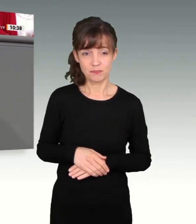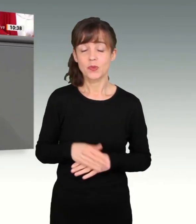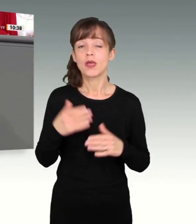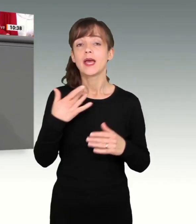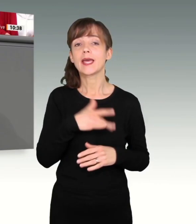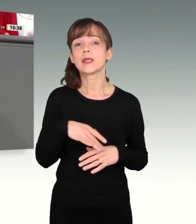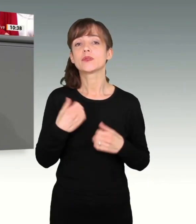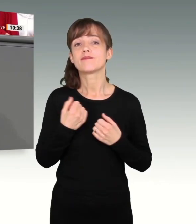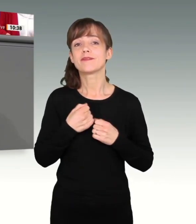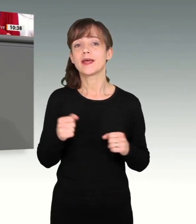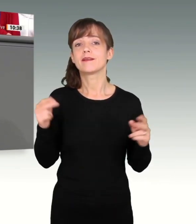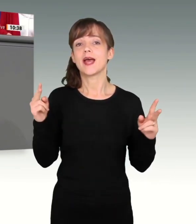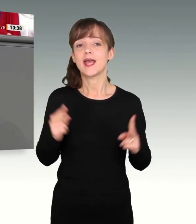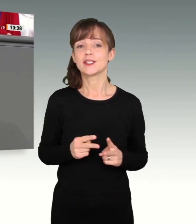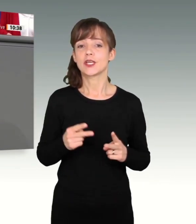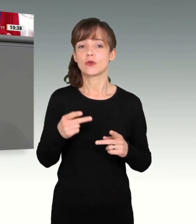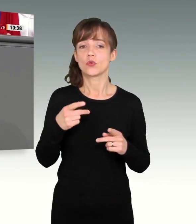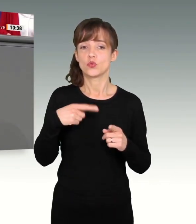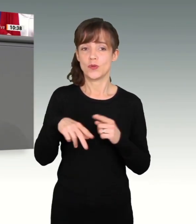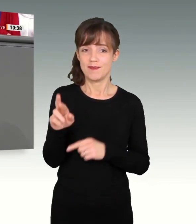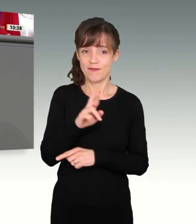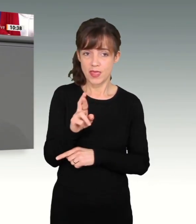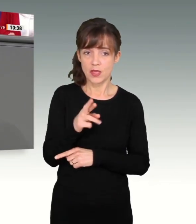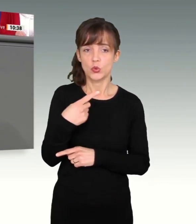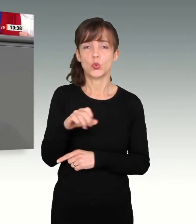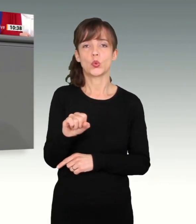allem durch Kommunisten und Islamisten eingeschränkt.